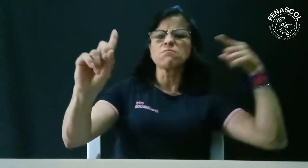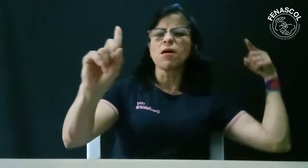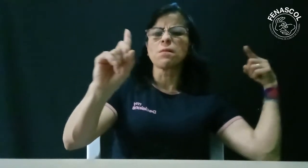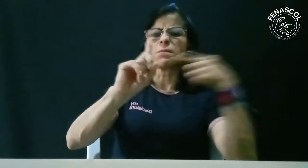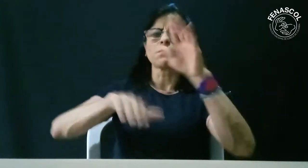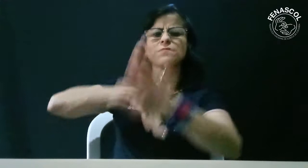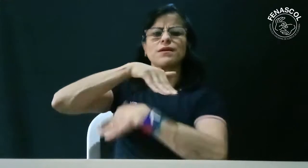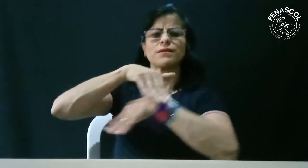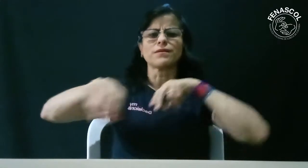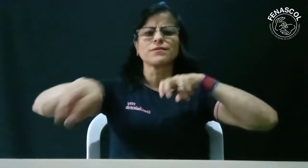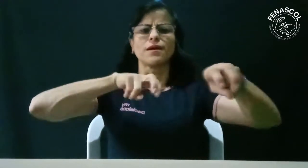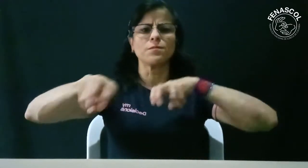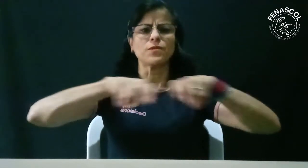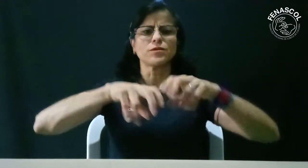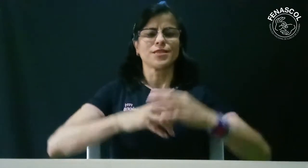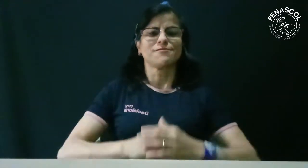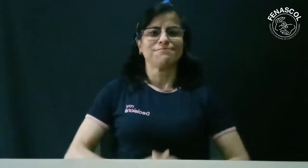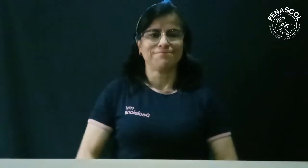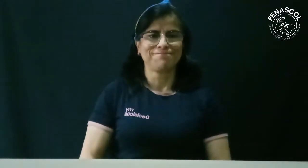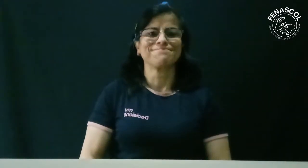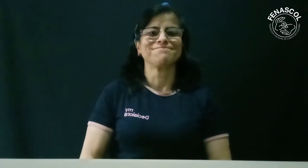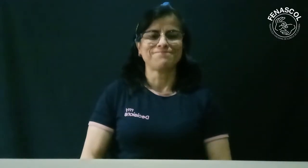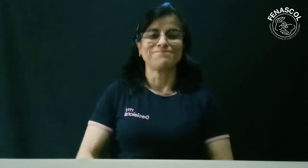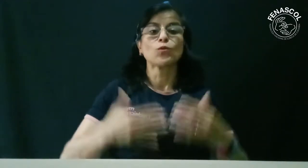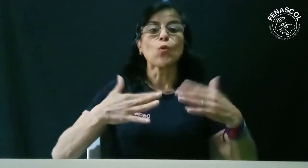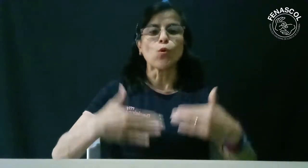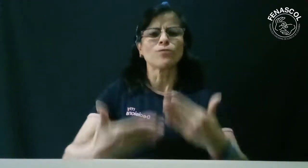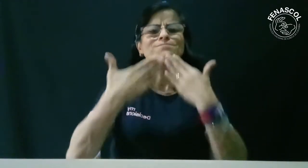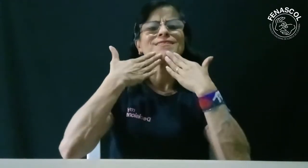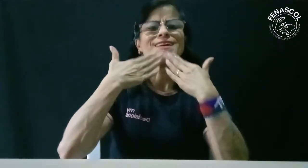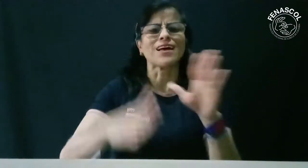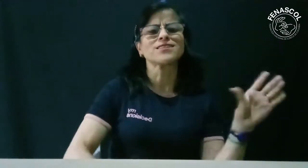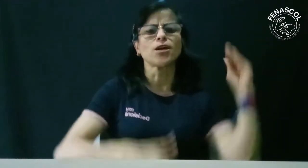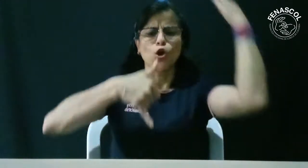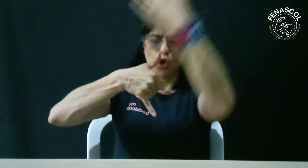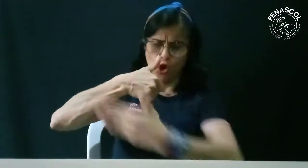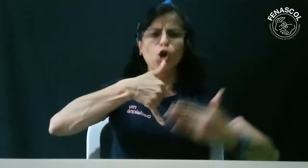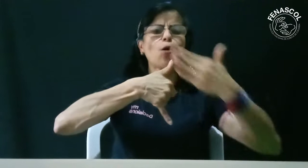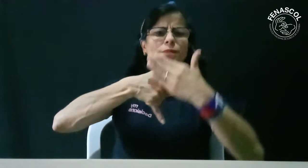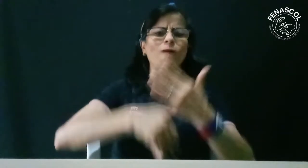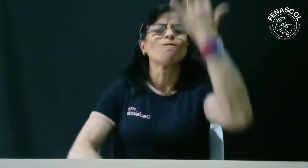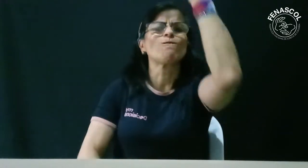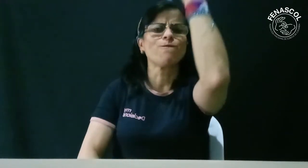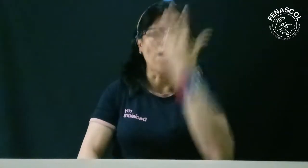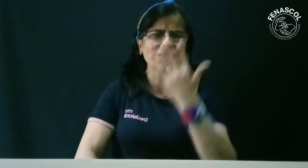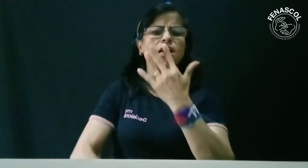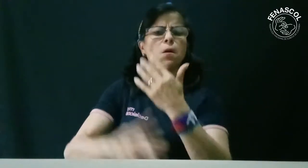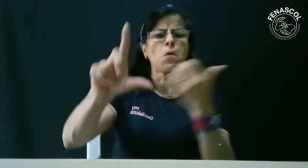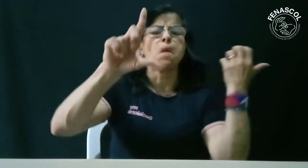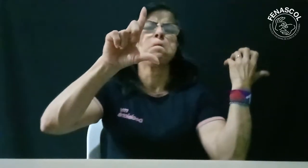tema en esta ocasión es el Ministerio del Transporte. Gracias a todo Colombia que por Facebook ha compartido los diferentes